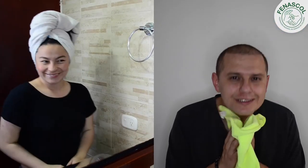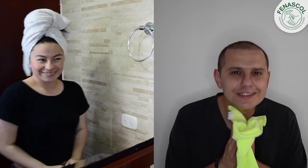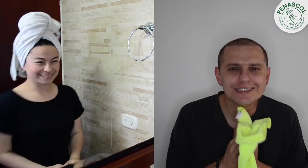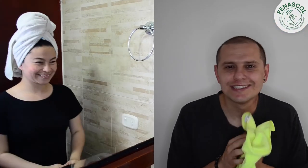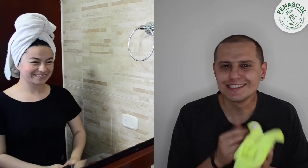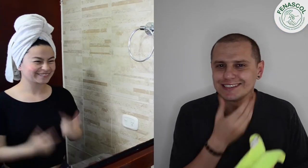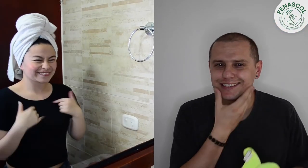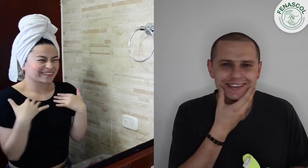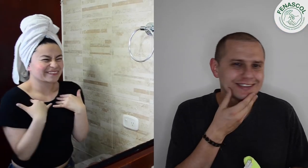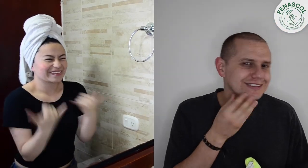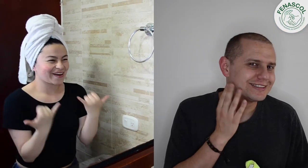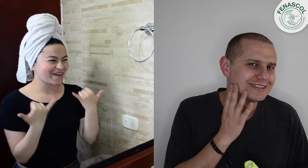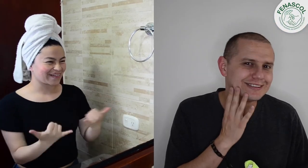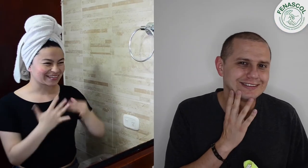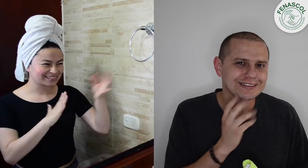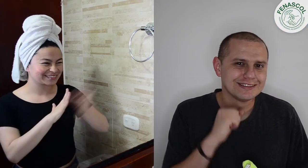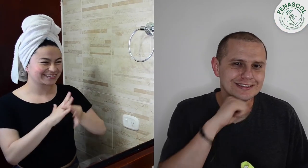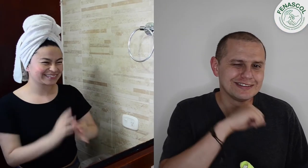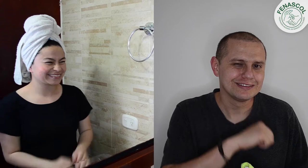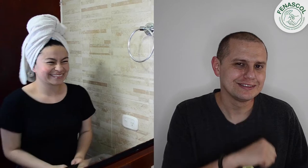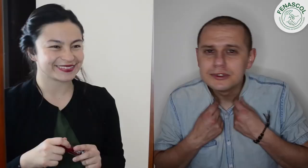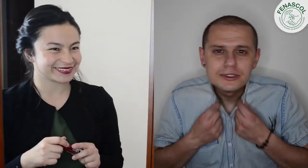Estoy feliz, hoy es mi matrimonio.